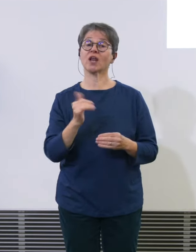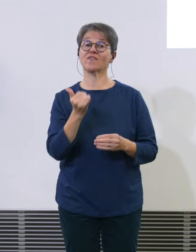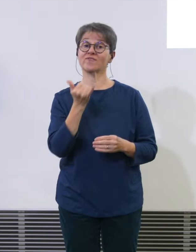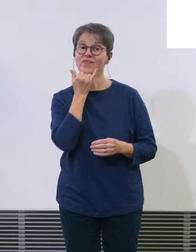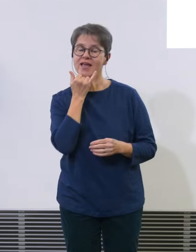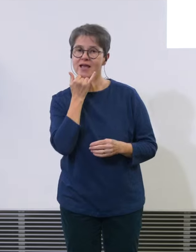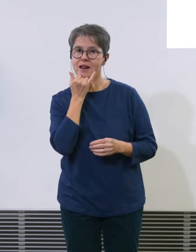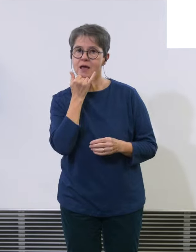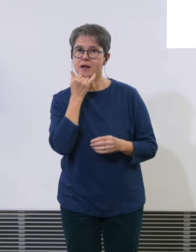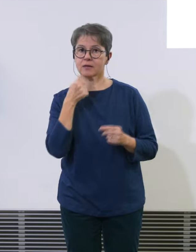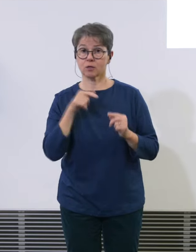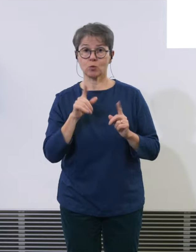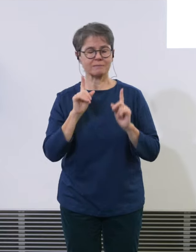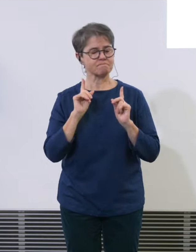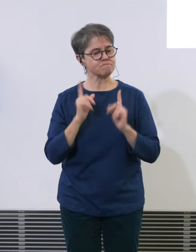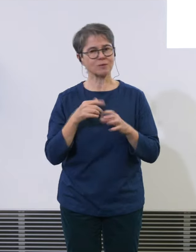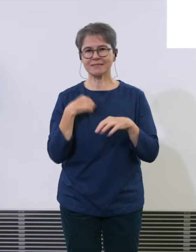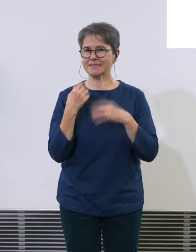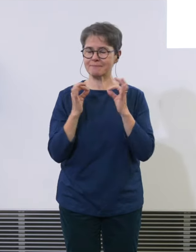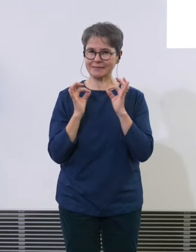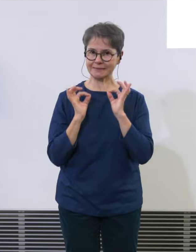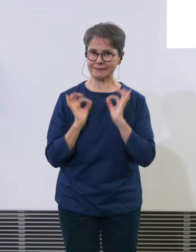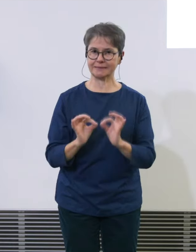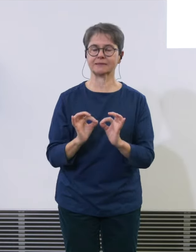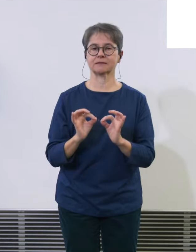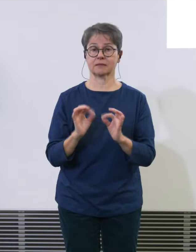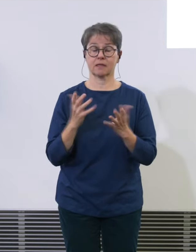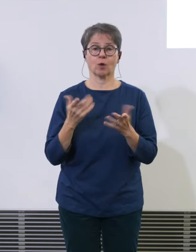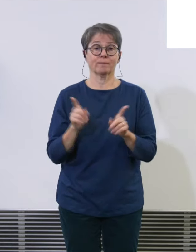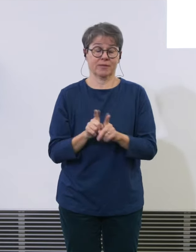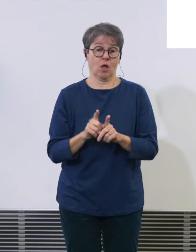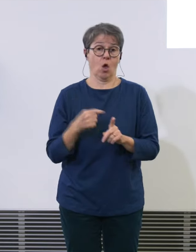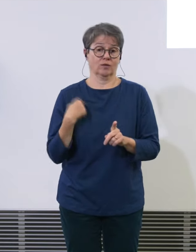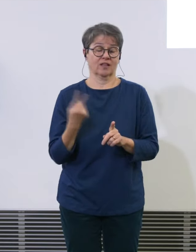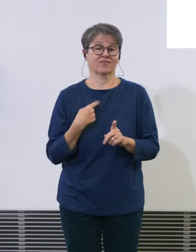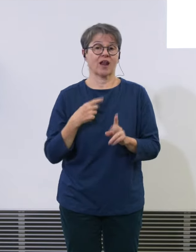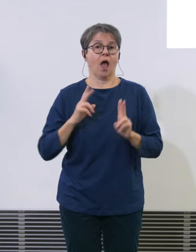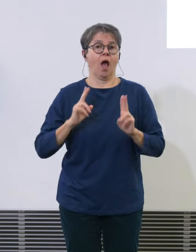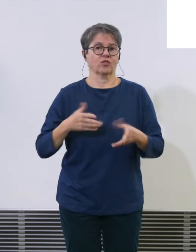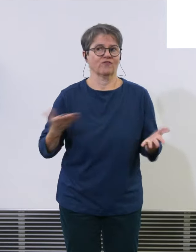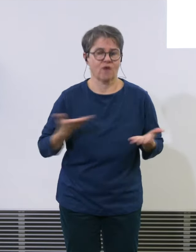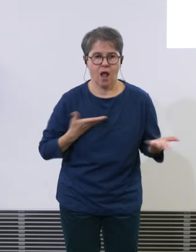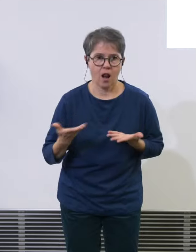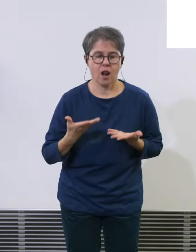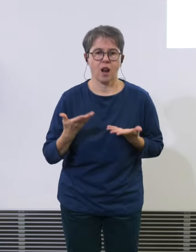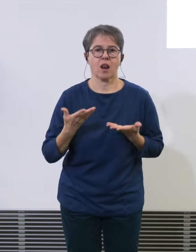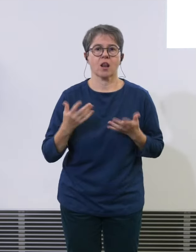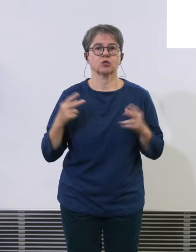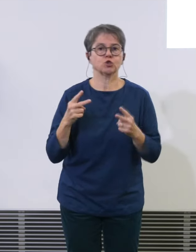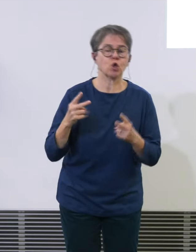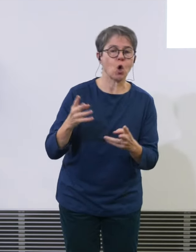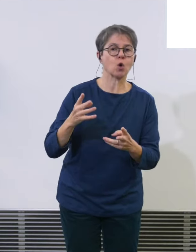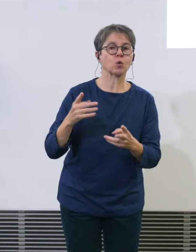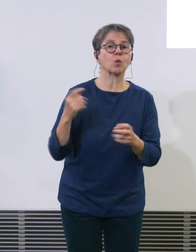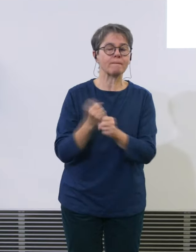auch, dass wir anfällig sind zu Stärungen, die dann viel regelmässiger zu Verspätungen führen, als bei anderen